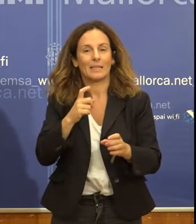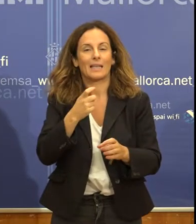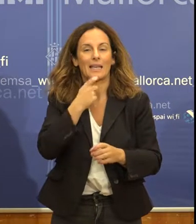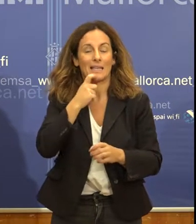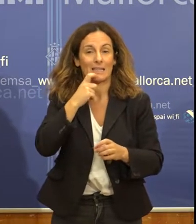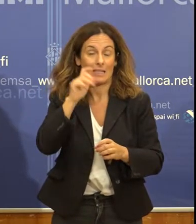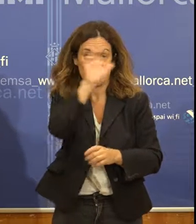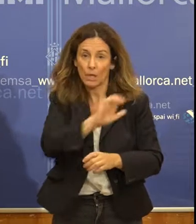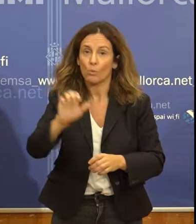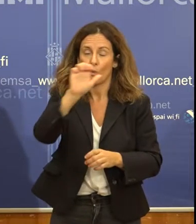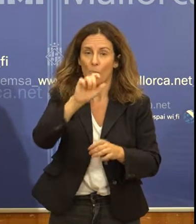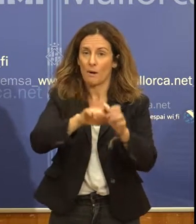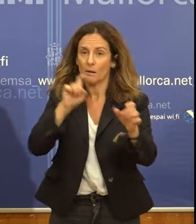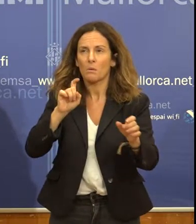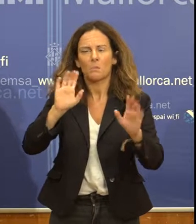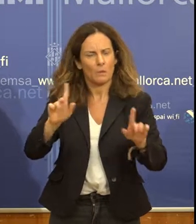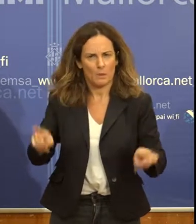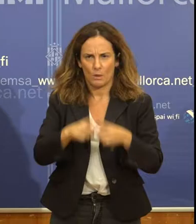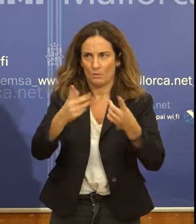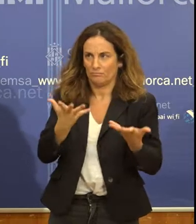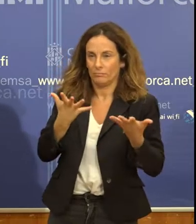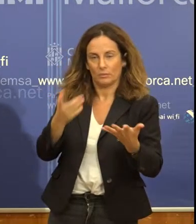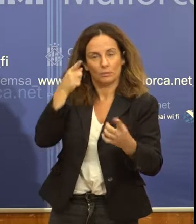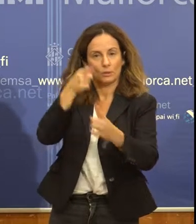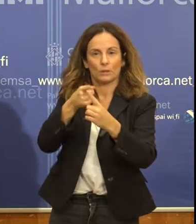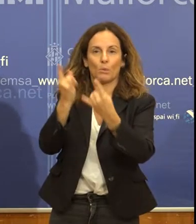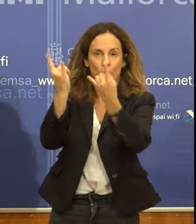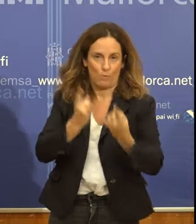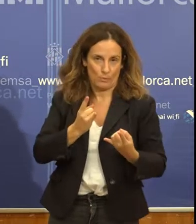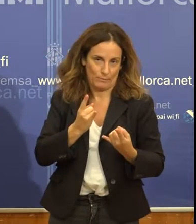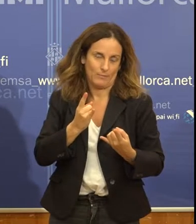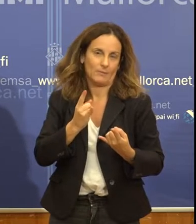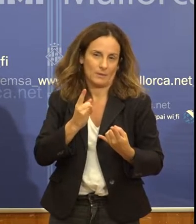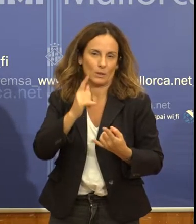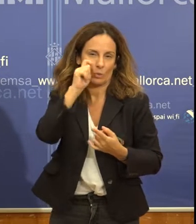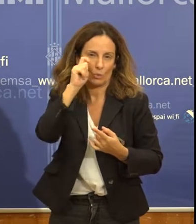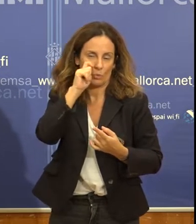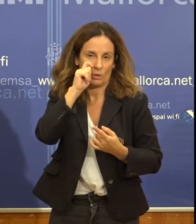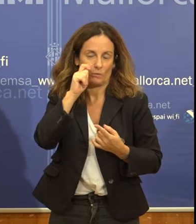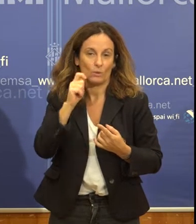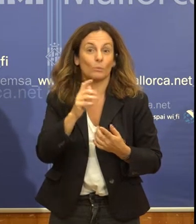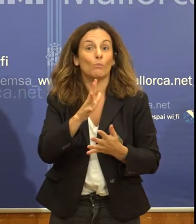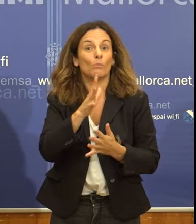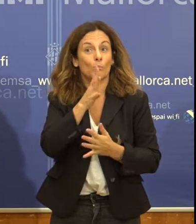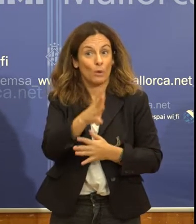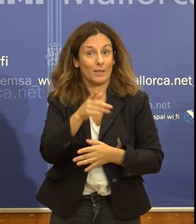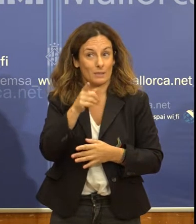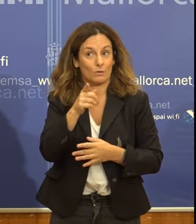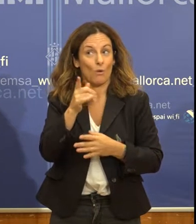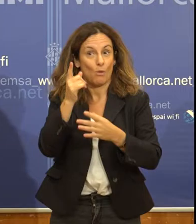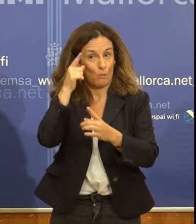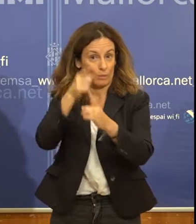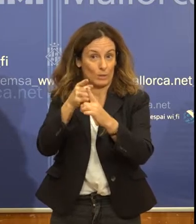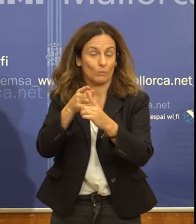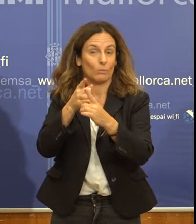que resultin atractius pel turisme britànic. D'alguna manera, aquesta era l'idea que hi havia darrere la marca